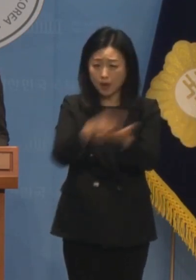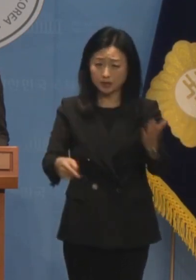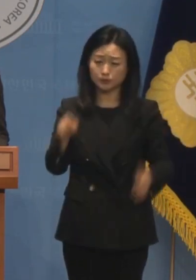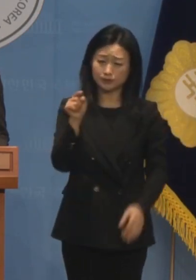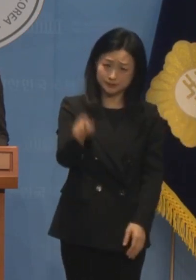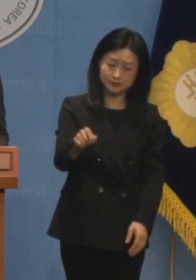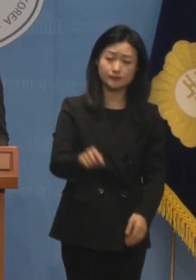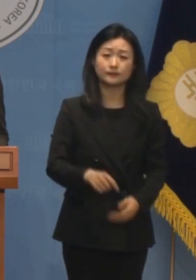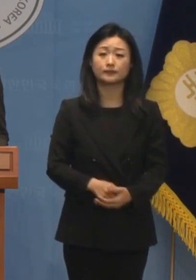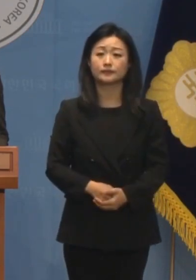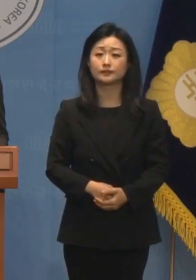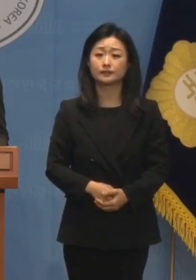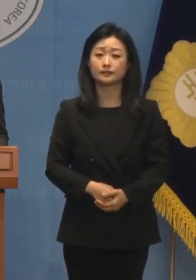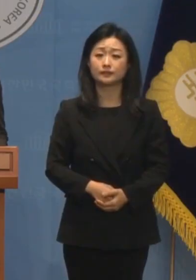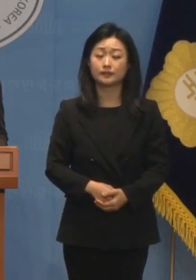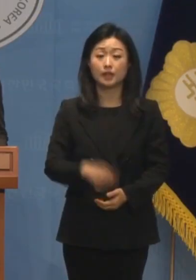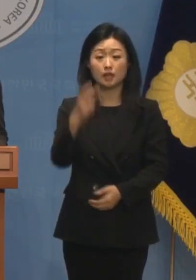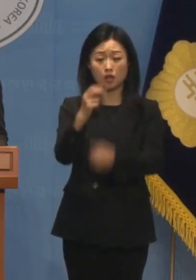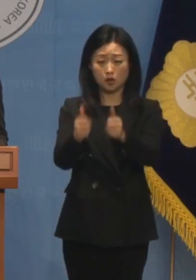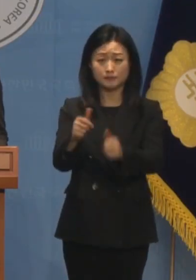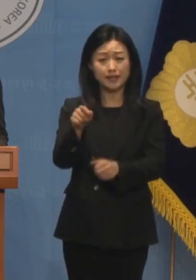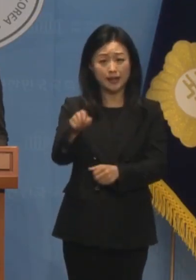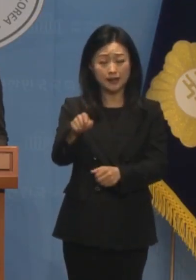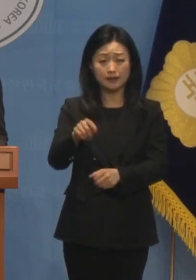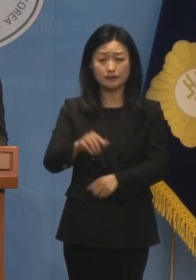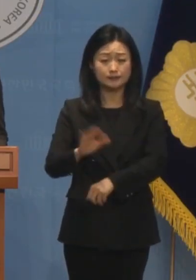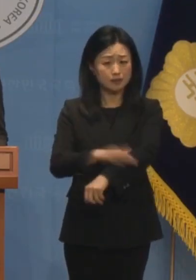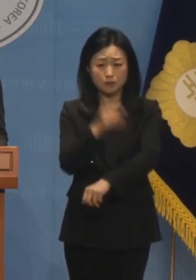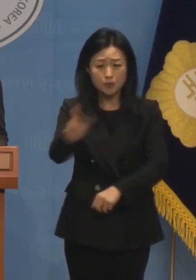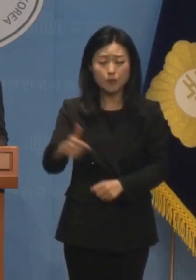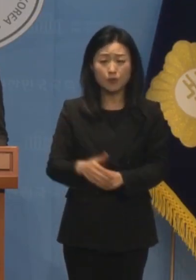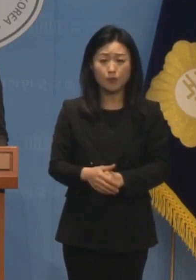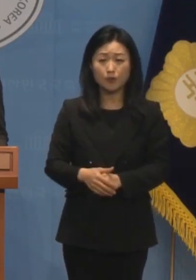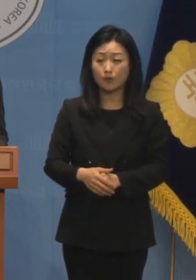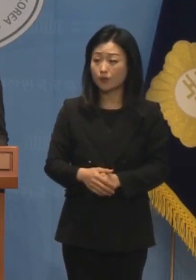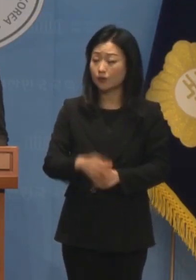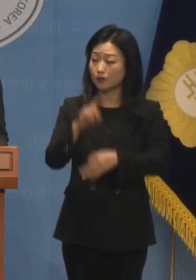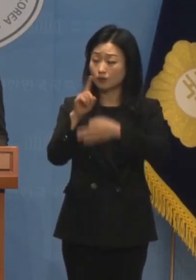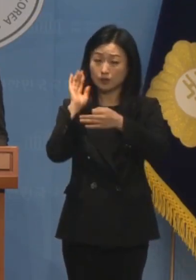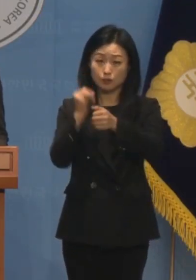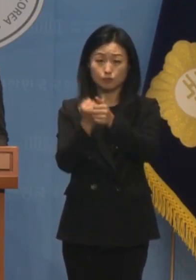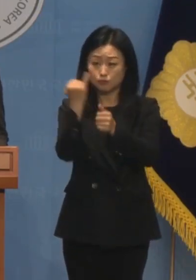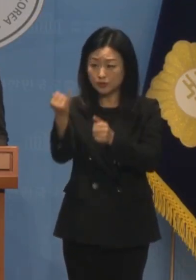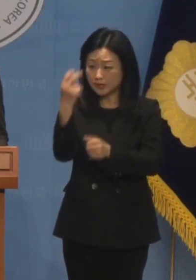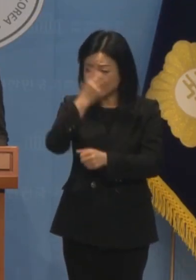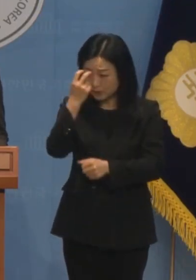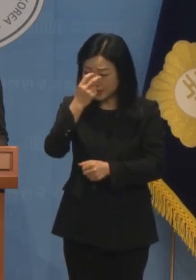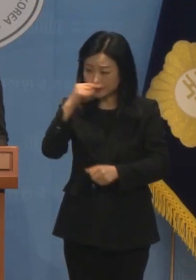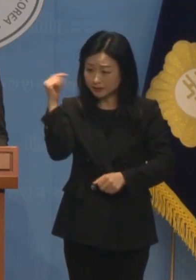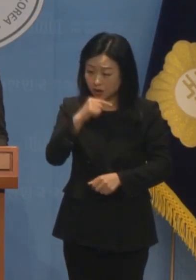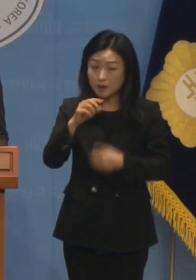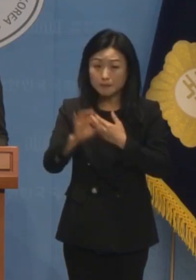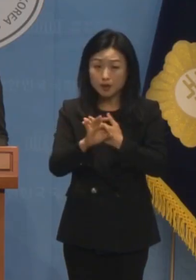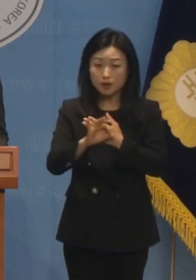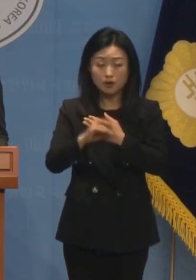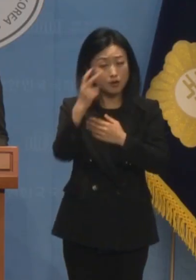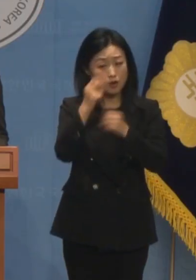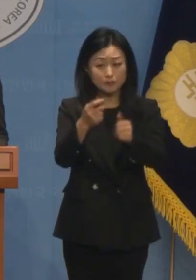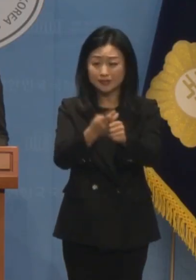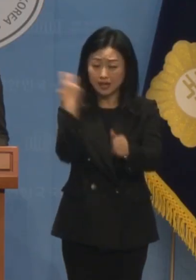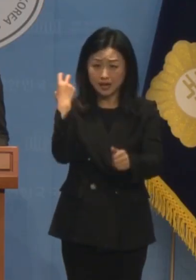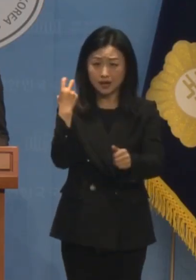검찰입니다 검찰이 김건희 여사를 제대로 수사했다면 검사 탄핵을 걱정할 일도 없었습니다